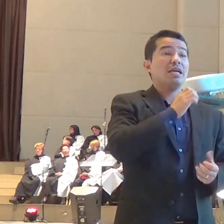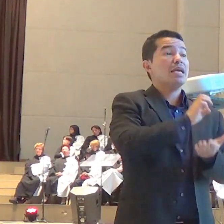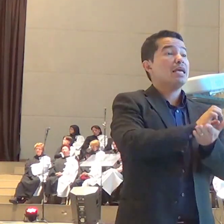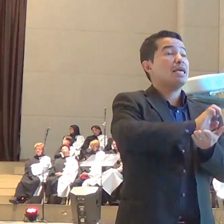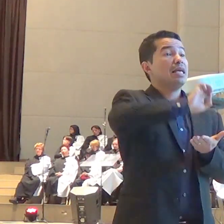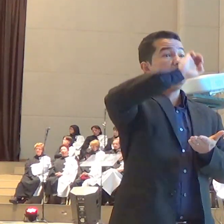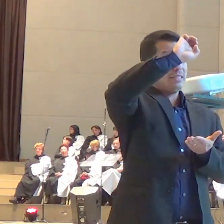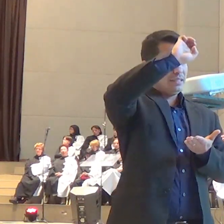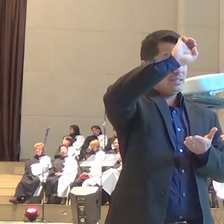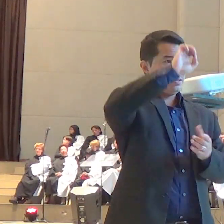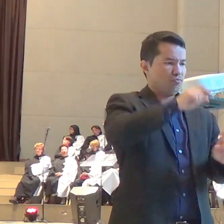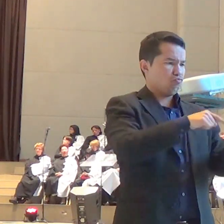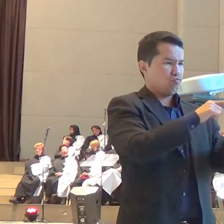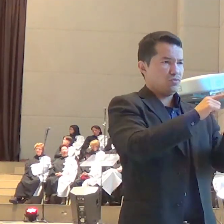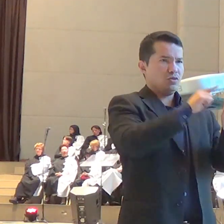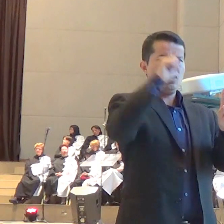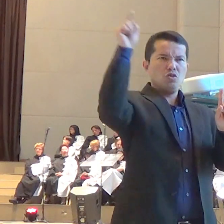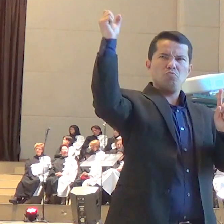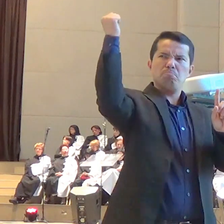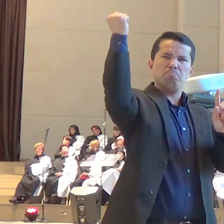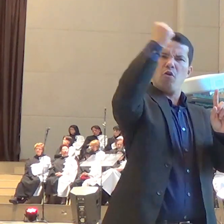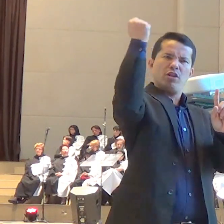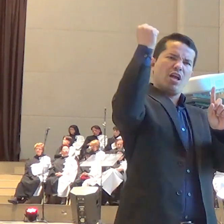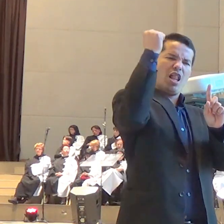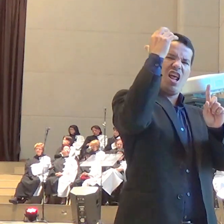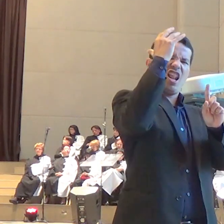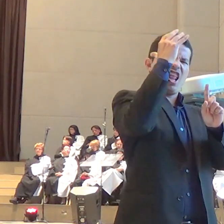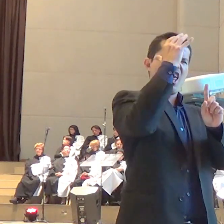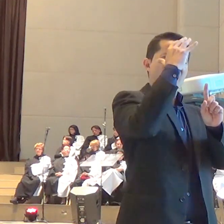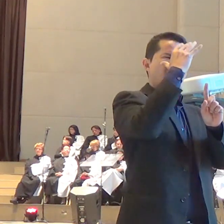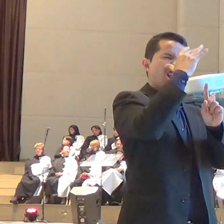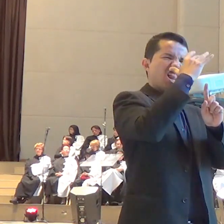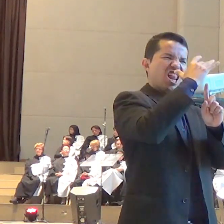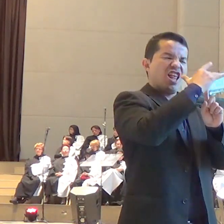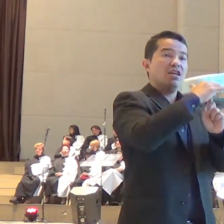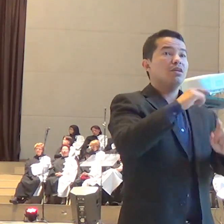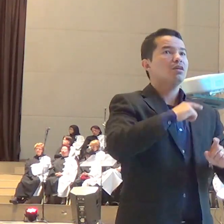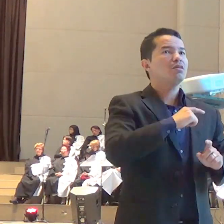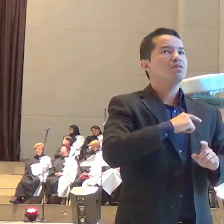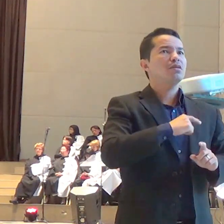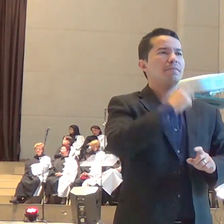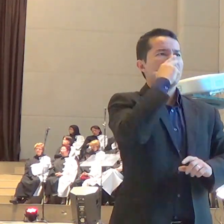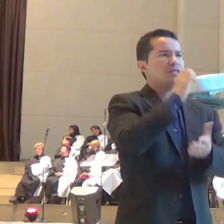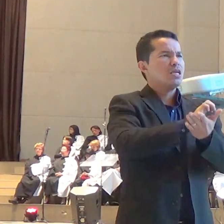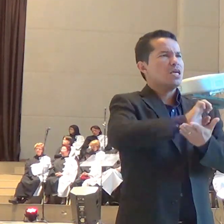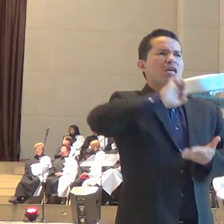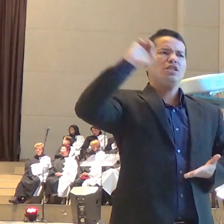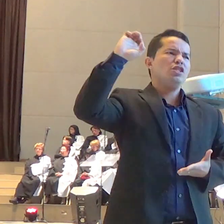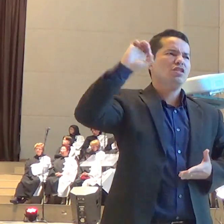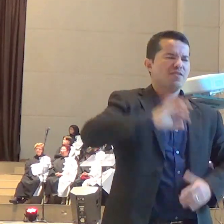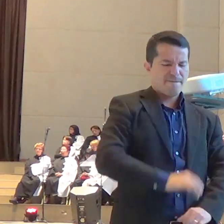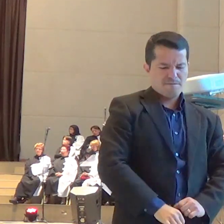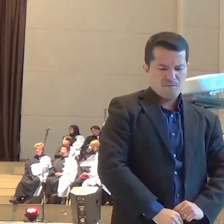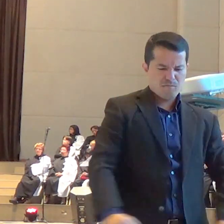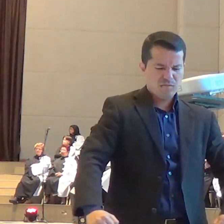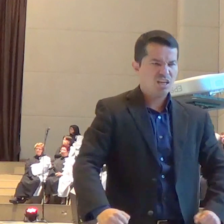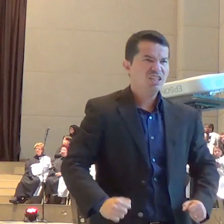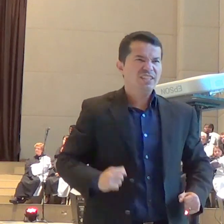capa com o cinto correu a frente de Acabe por todo o caminho até Israel e no capítulo 19